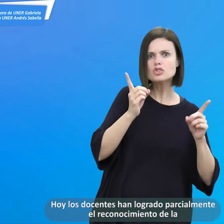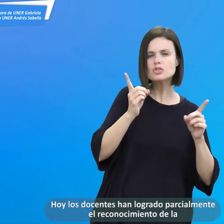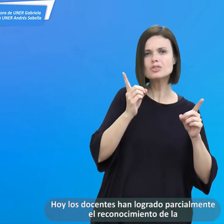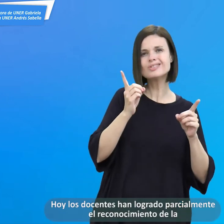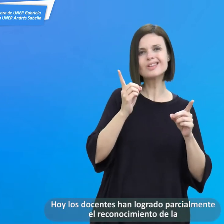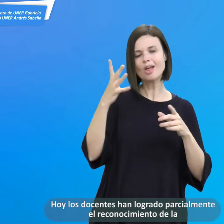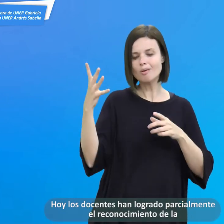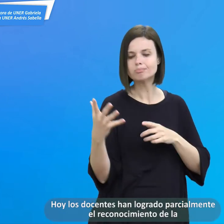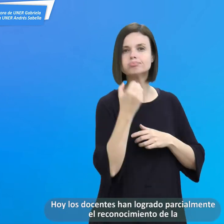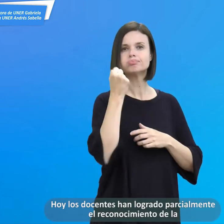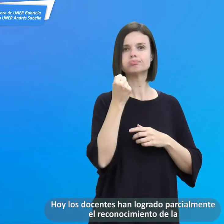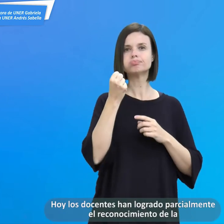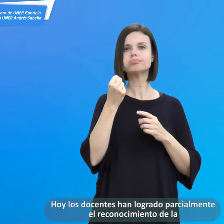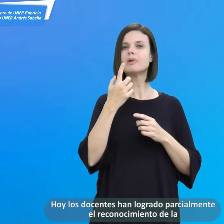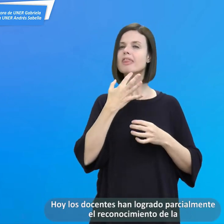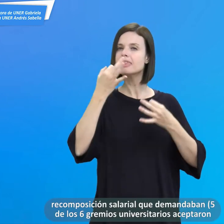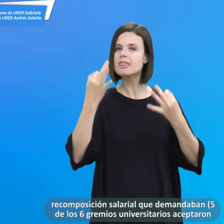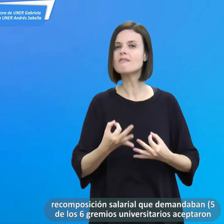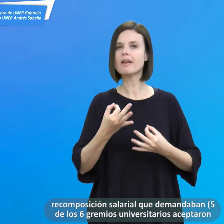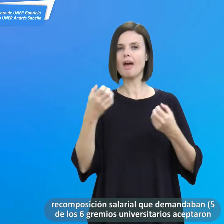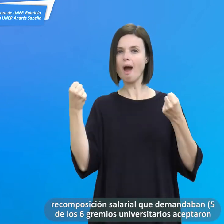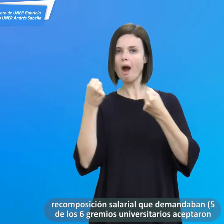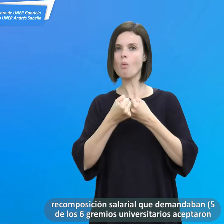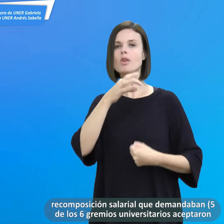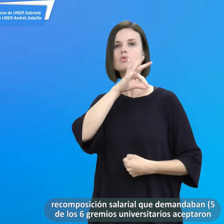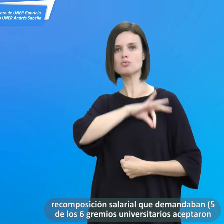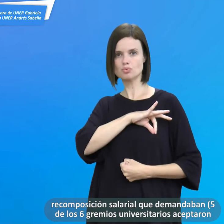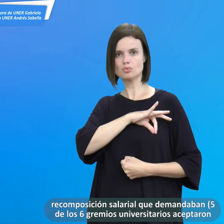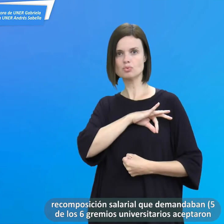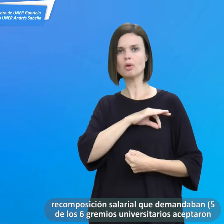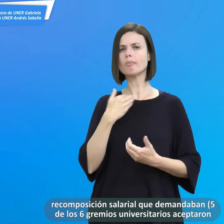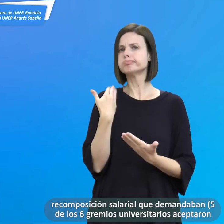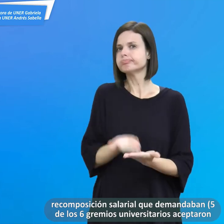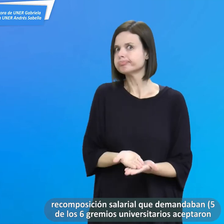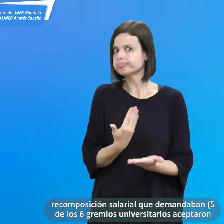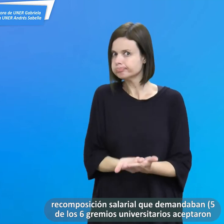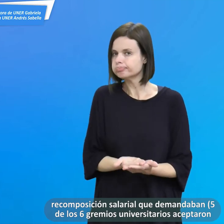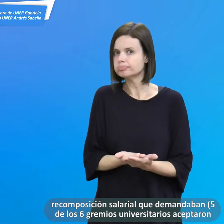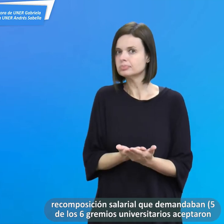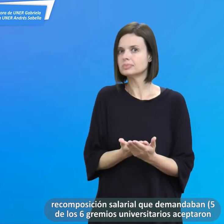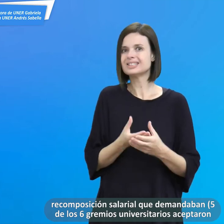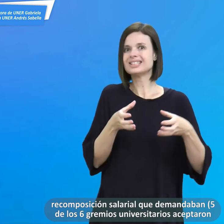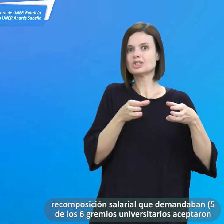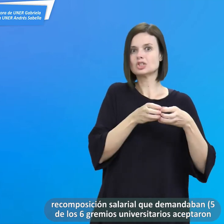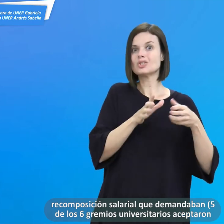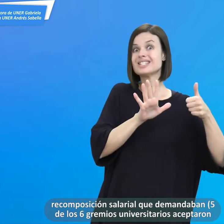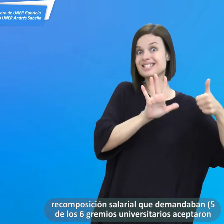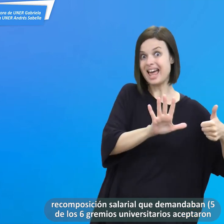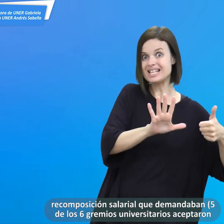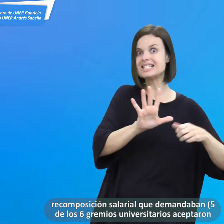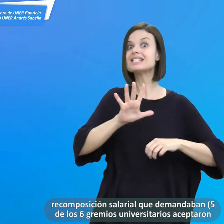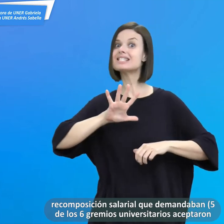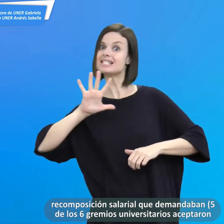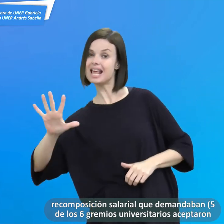Hoy, los docentes han logrado parcialmente el reconocimiento de la recomposición salarial que demandaban.